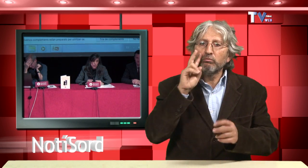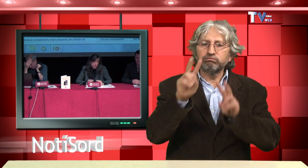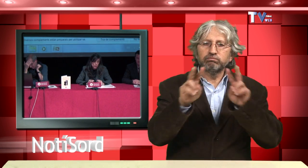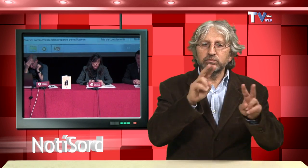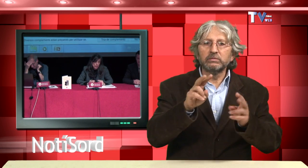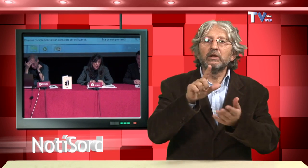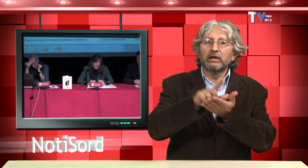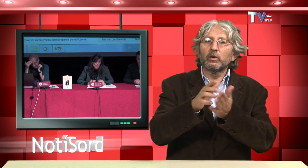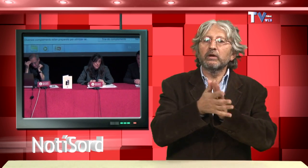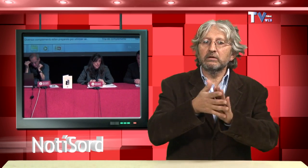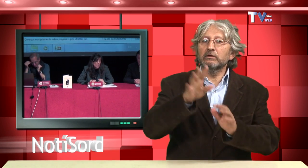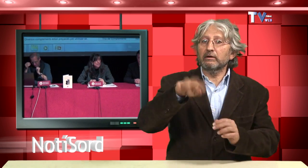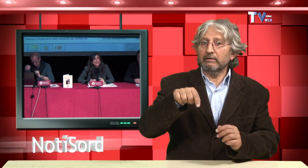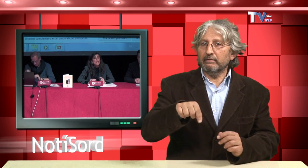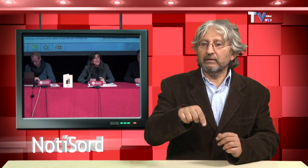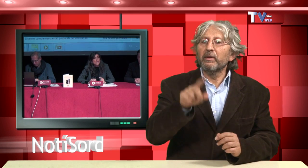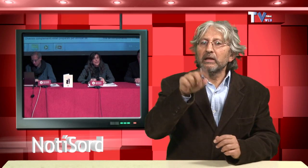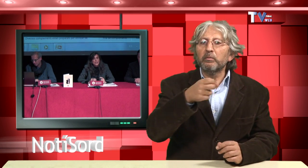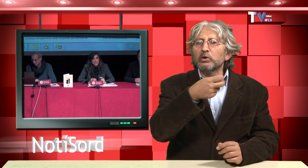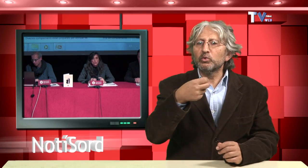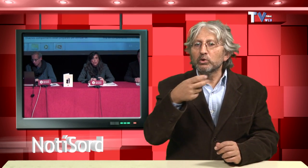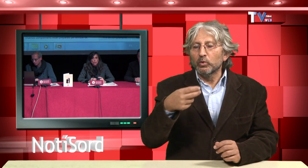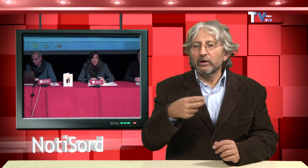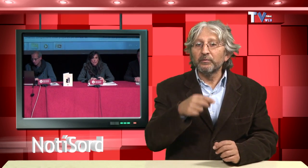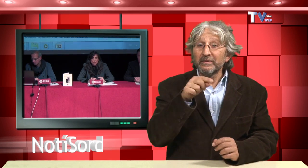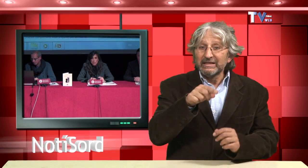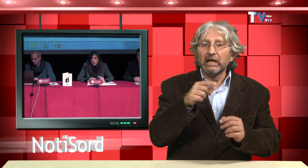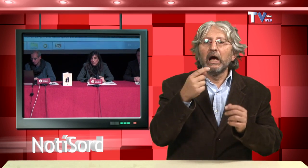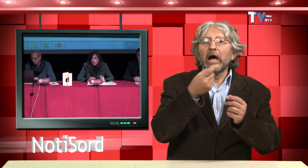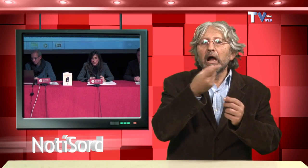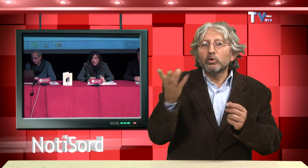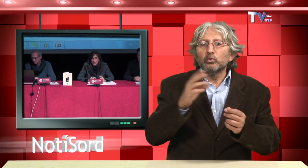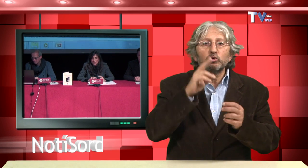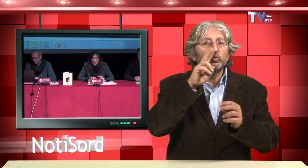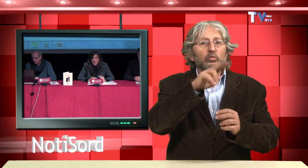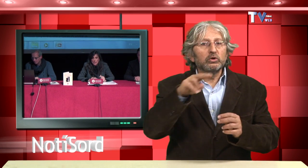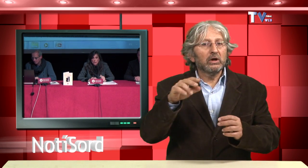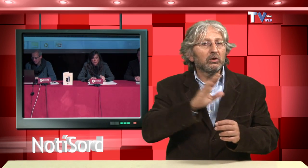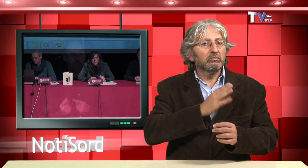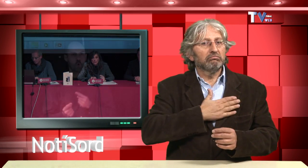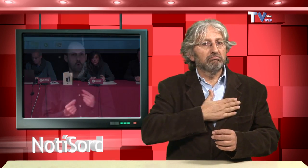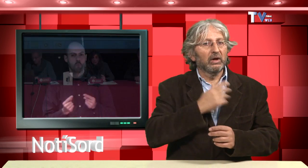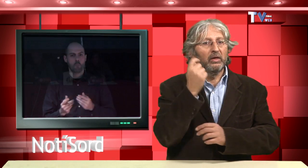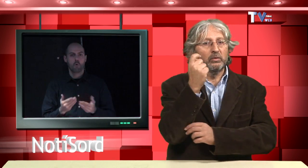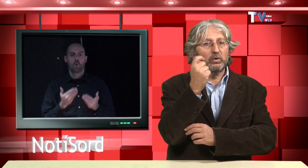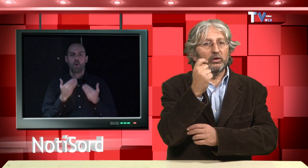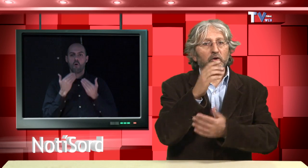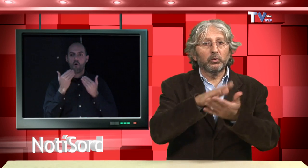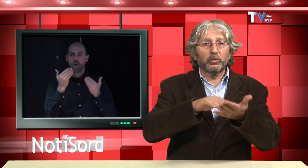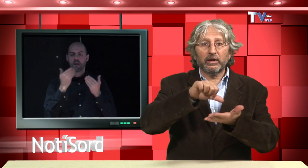sordes, que permet l'accés de continguts en llengua de signes catalana i subtítols d'algun dels museus que té la Diputació de